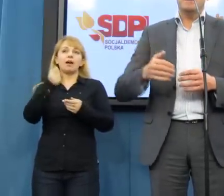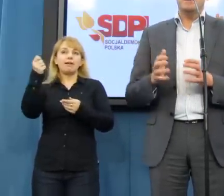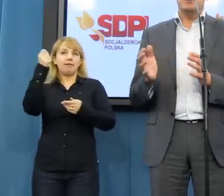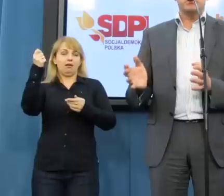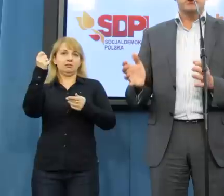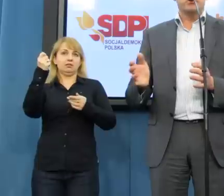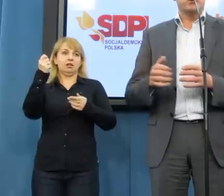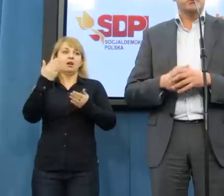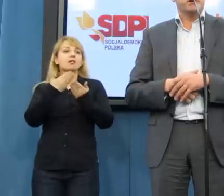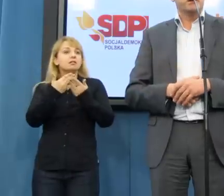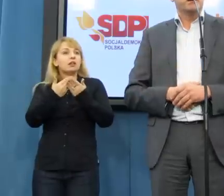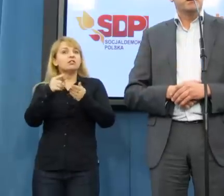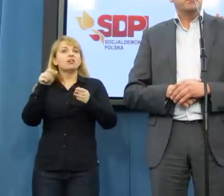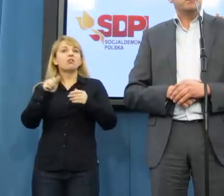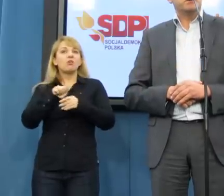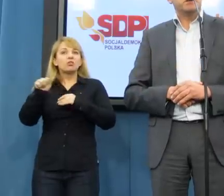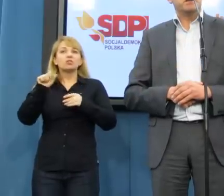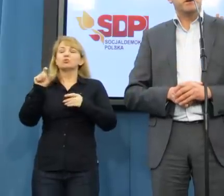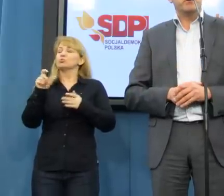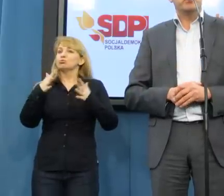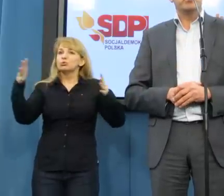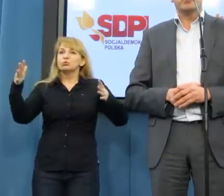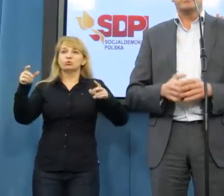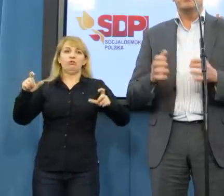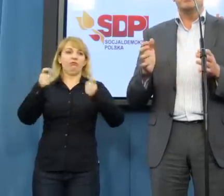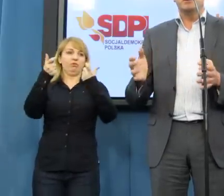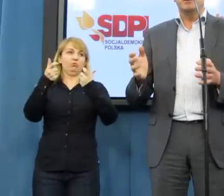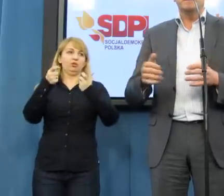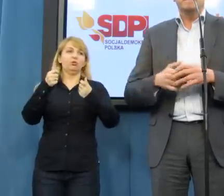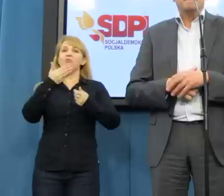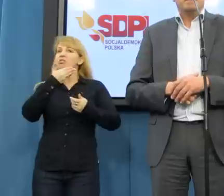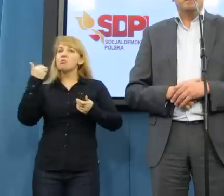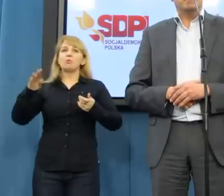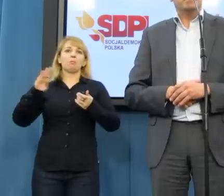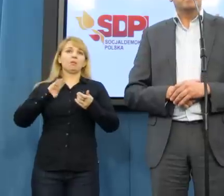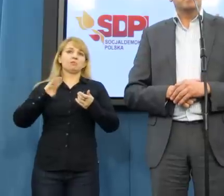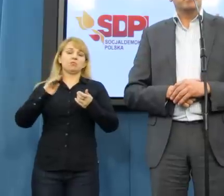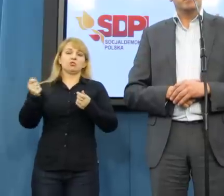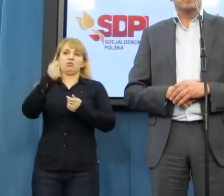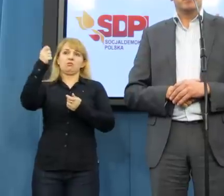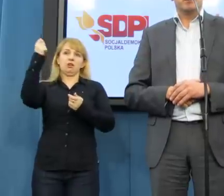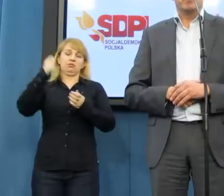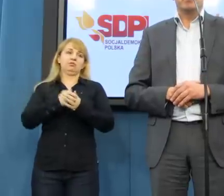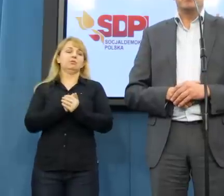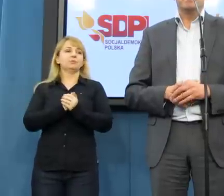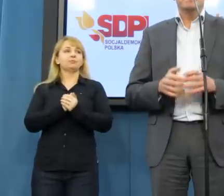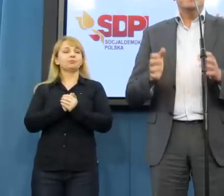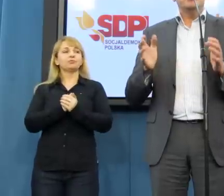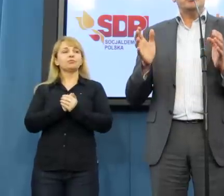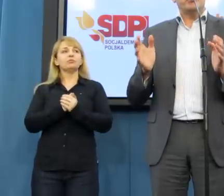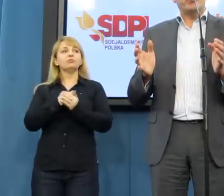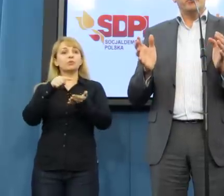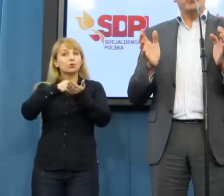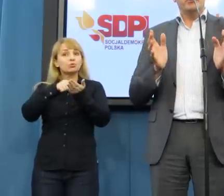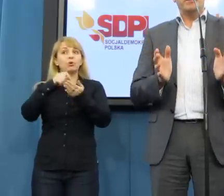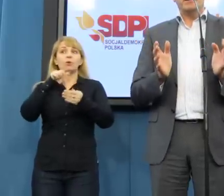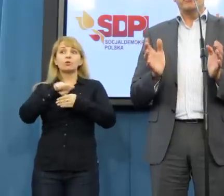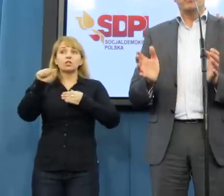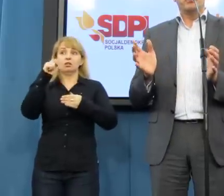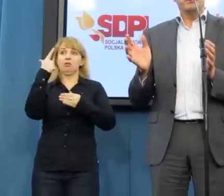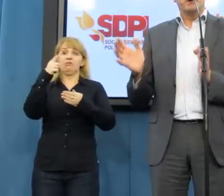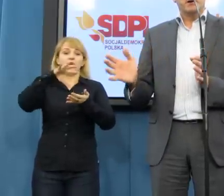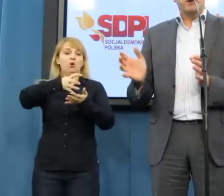skutki dalej niż tylko obszar bezpieczeństwa w ruchu drogowym, czyli zachowanie trzeźwości. I to są